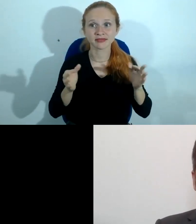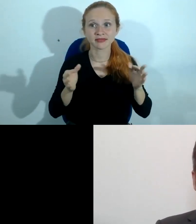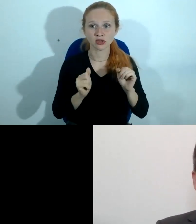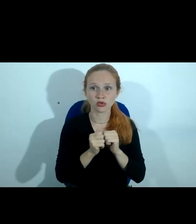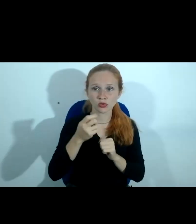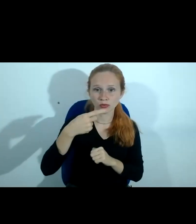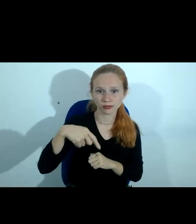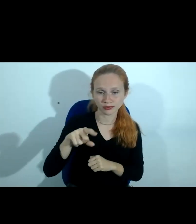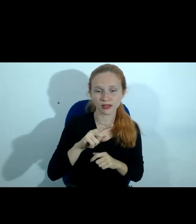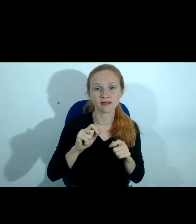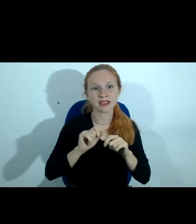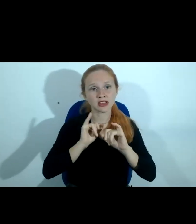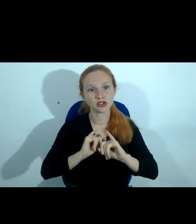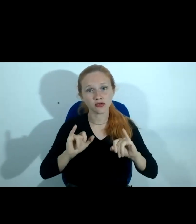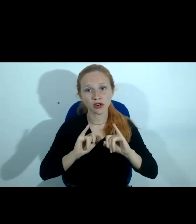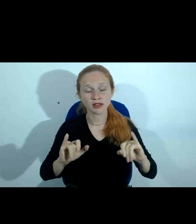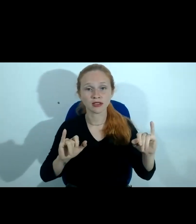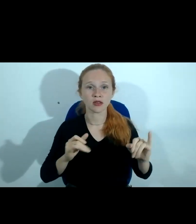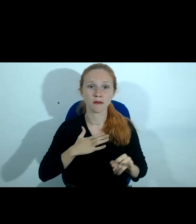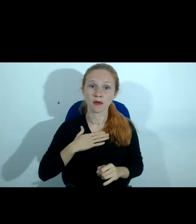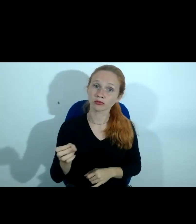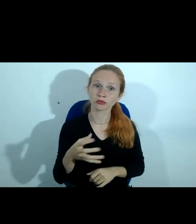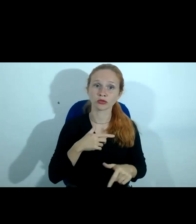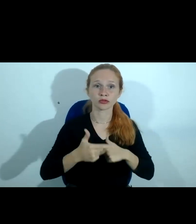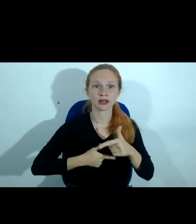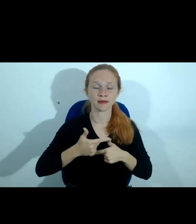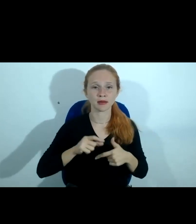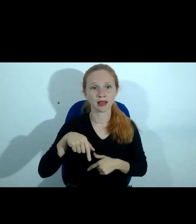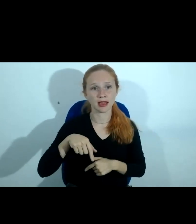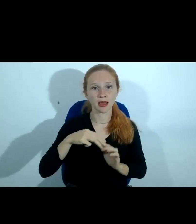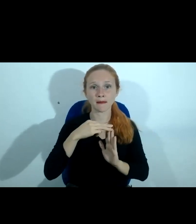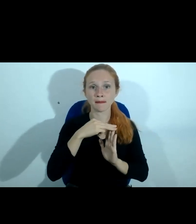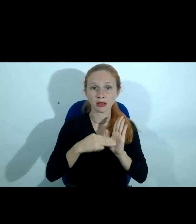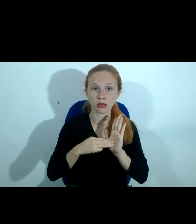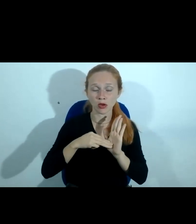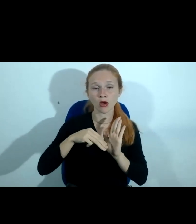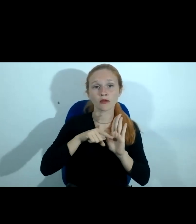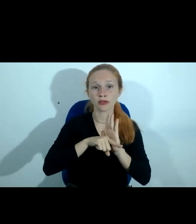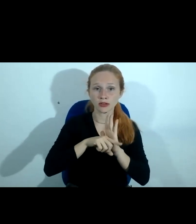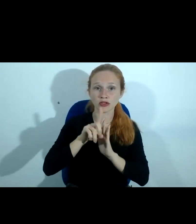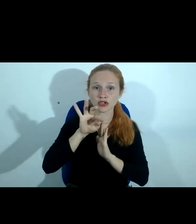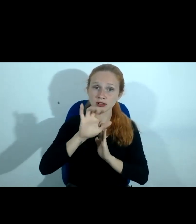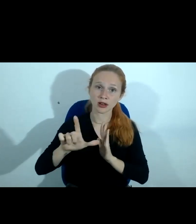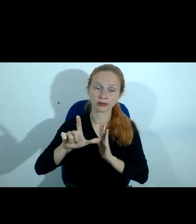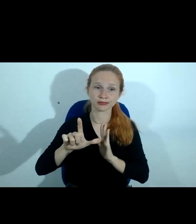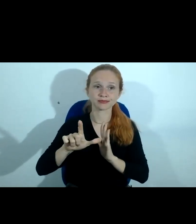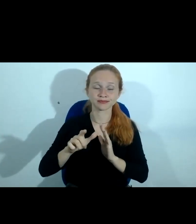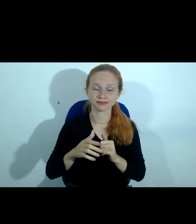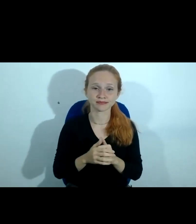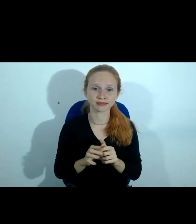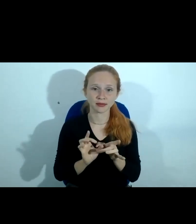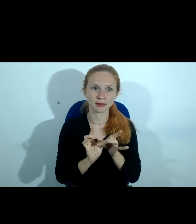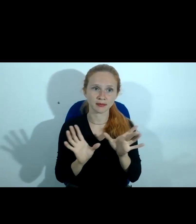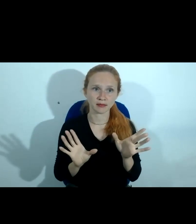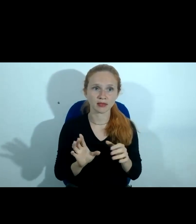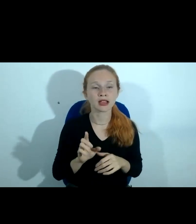senhores, fazer divulgação do meu novo trabalho, que é o Manual de Investigação Digital em Fonte Aberta. Aliás, é o Manual de